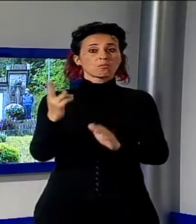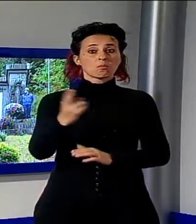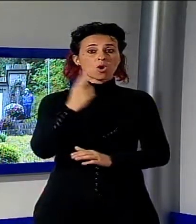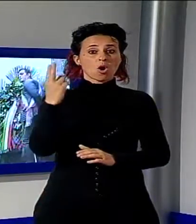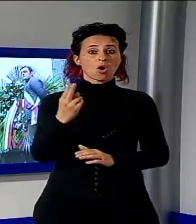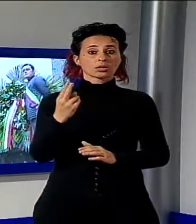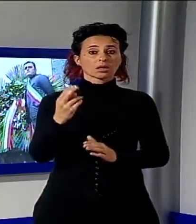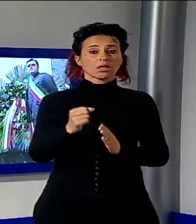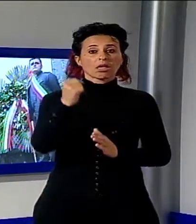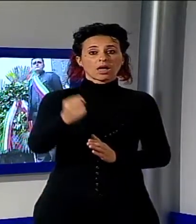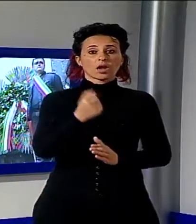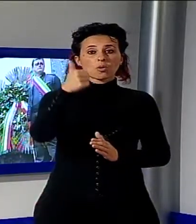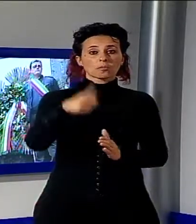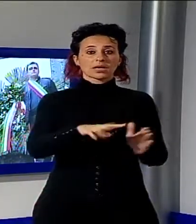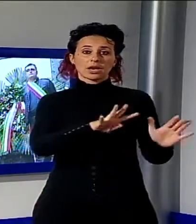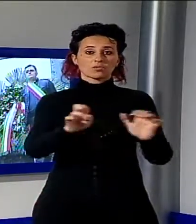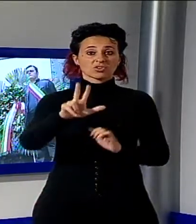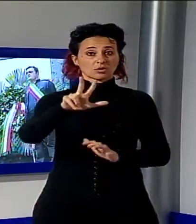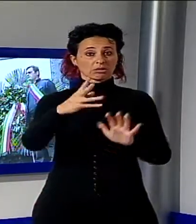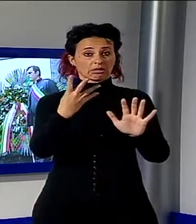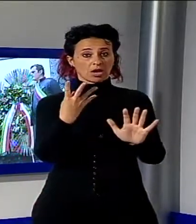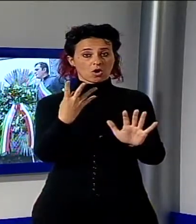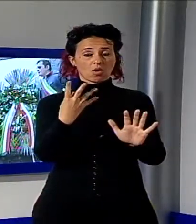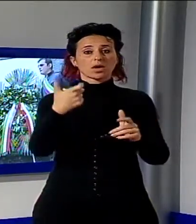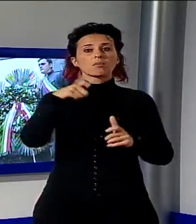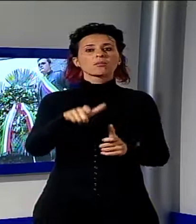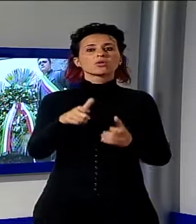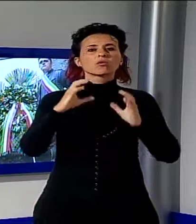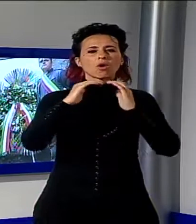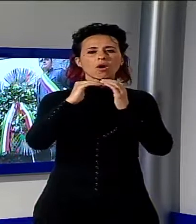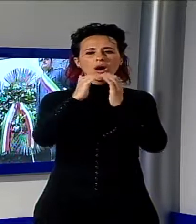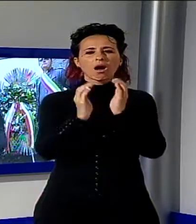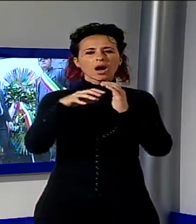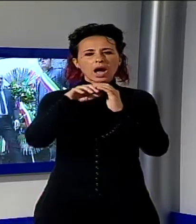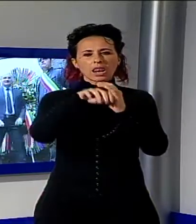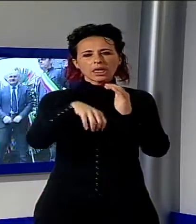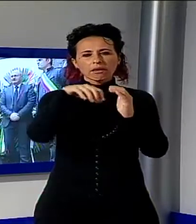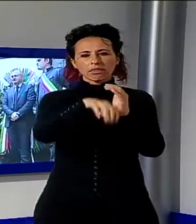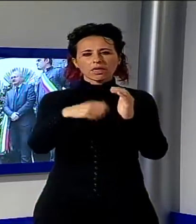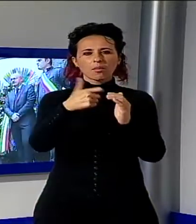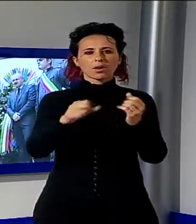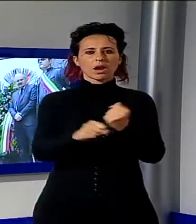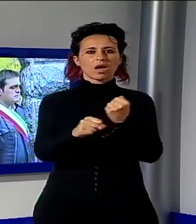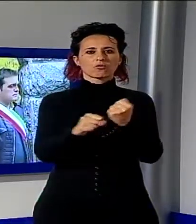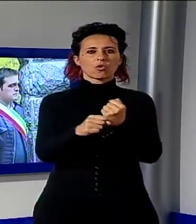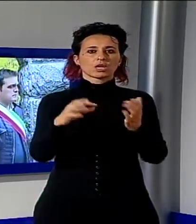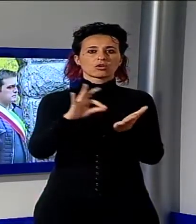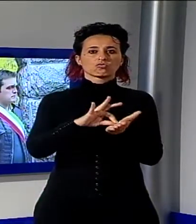crollo di una galleria nel corso dei lavori per la realizzazione di una centrale idroelettrica. Alla presenza, tra gli altri, del